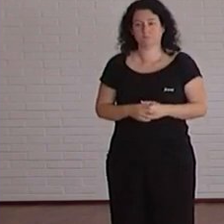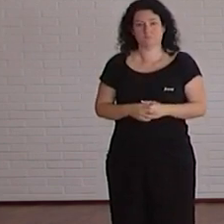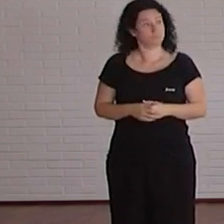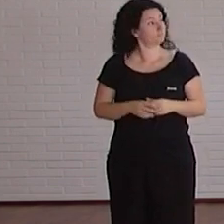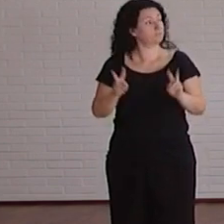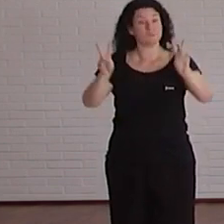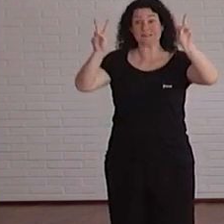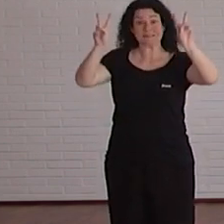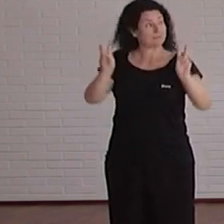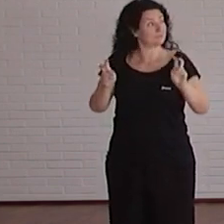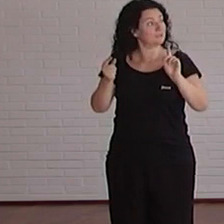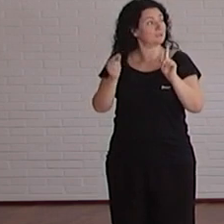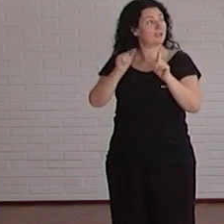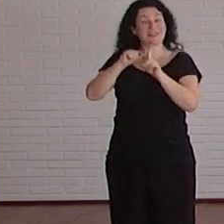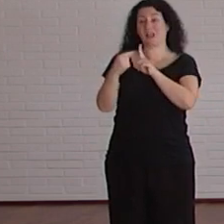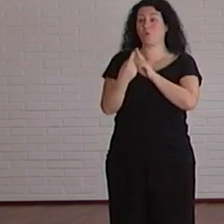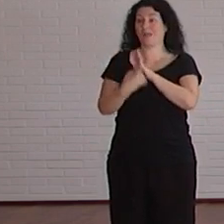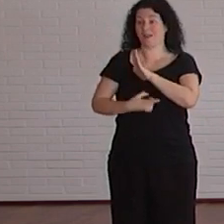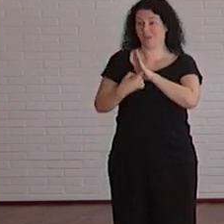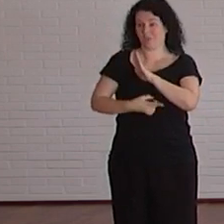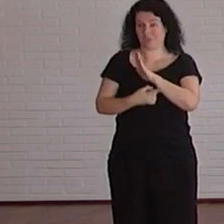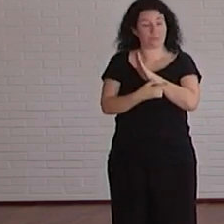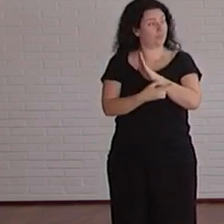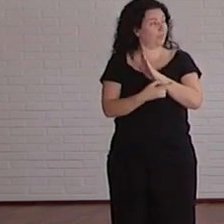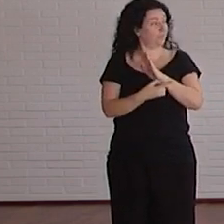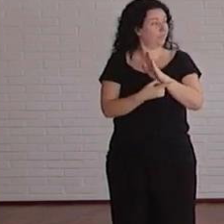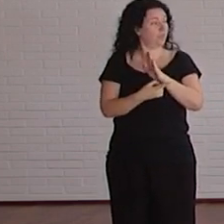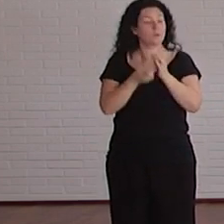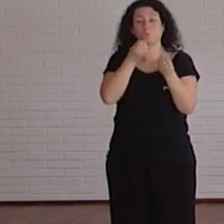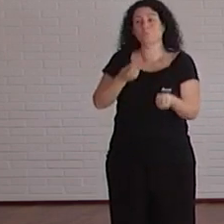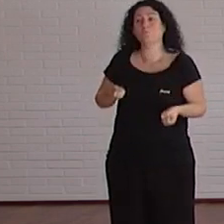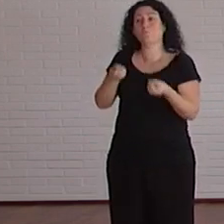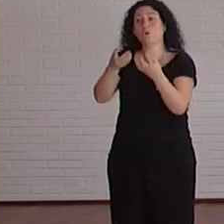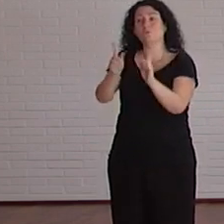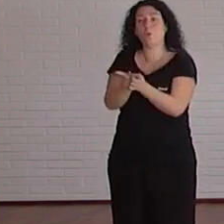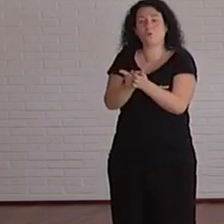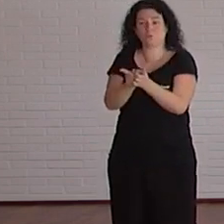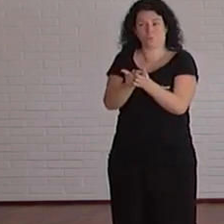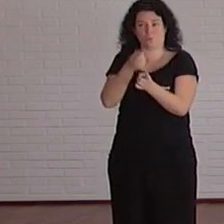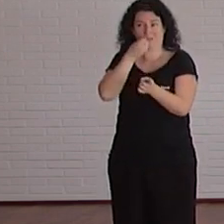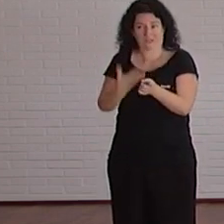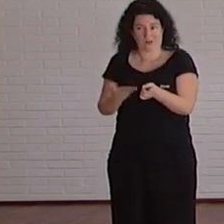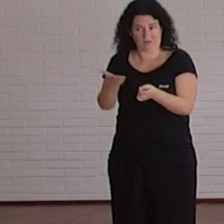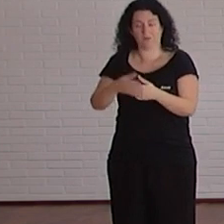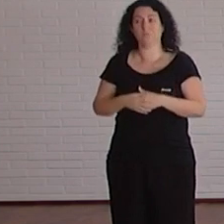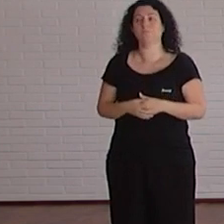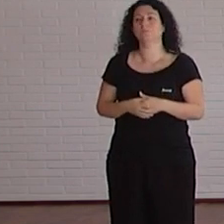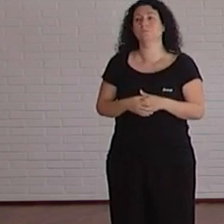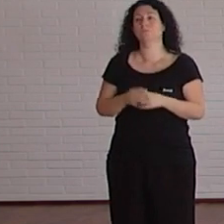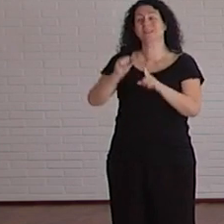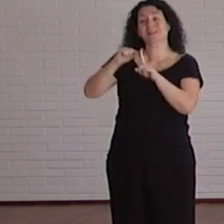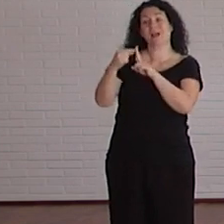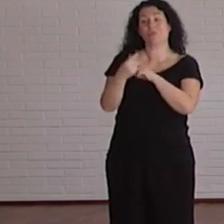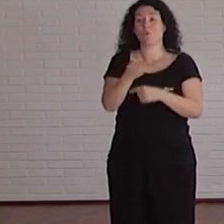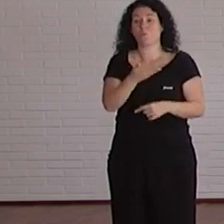Respecto al indicador de calidad voy a contar brevemente de cómo funciona el indicador funciona